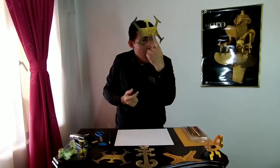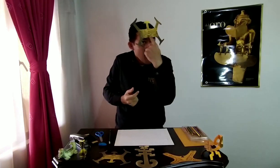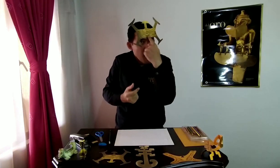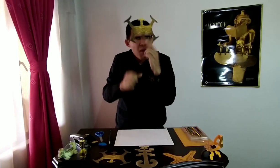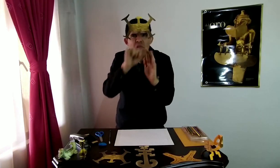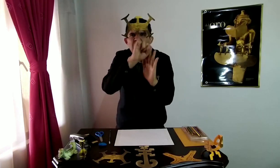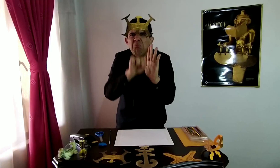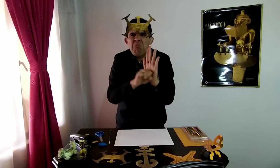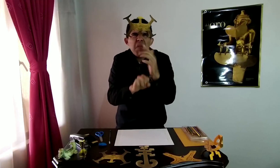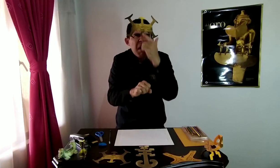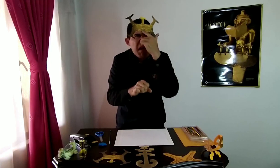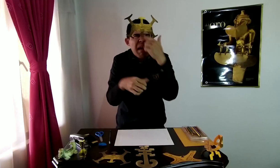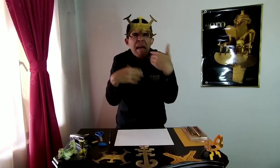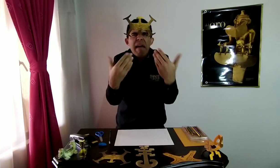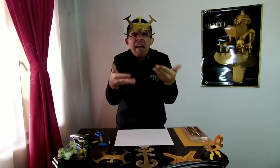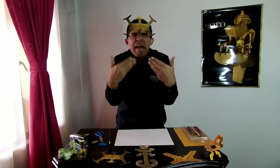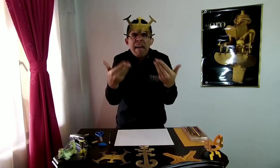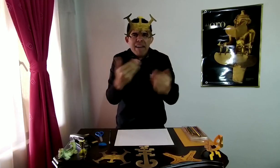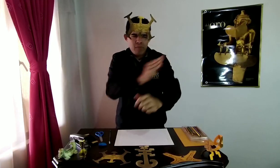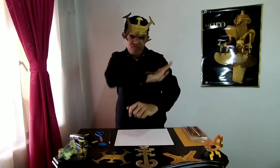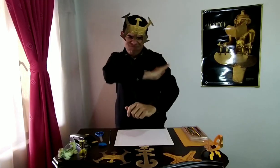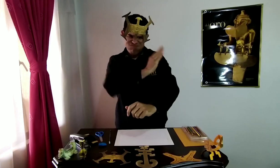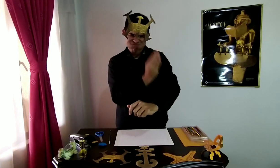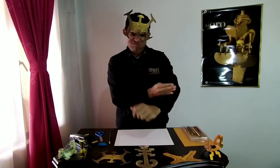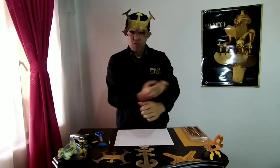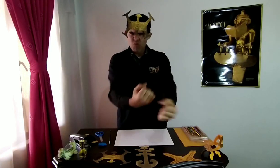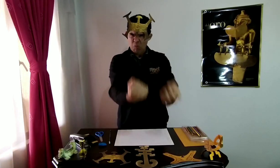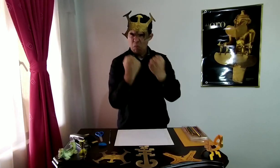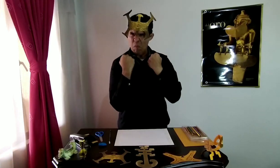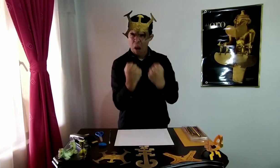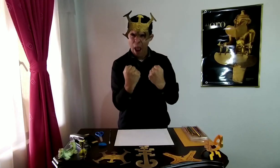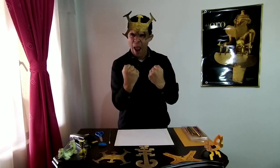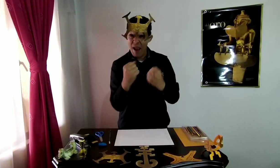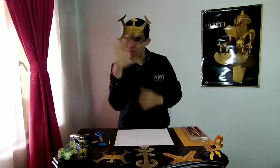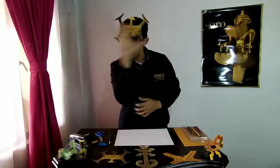finalmente ponértela. ¡Descubren sus superpoderes!